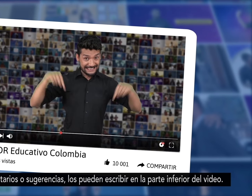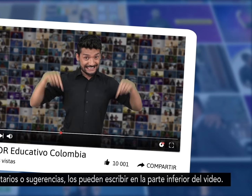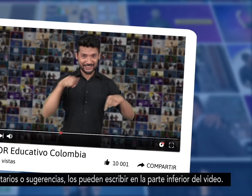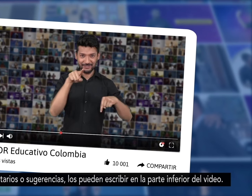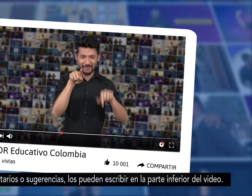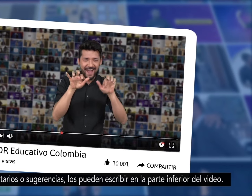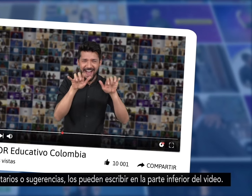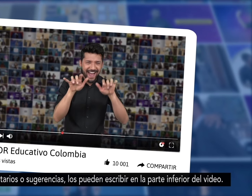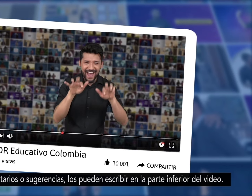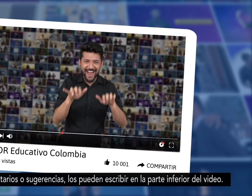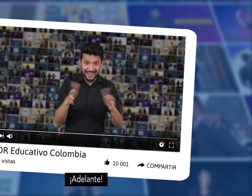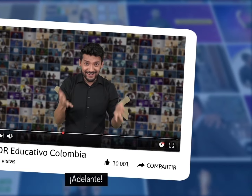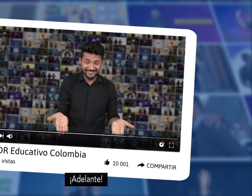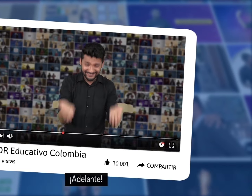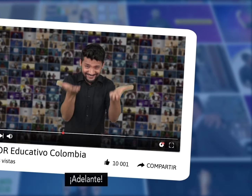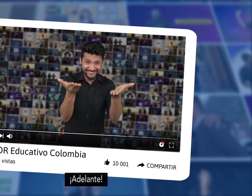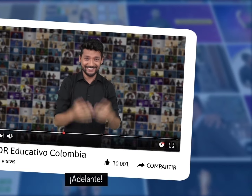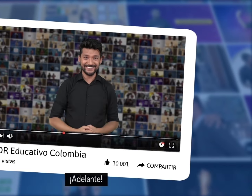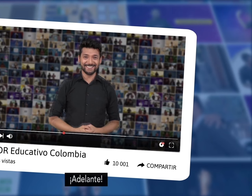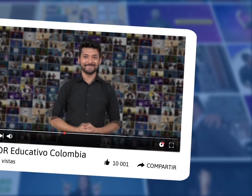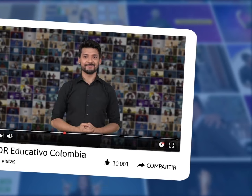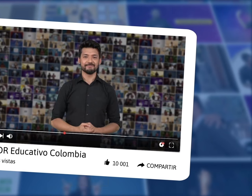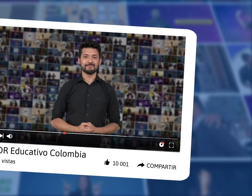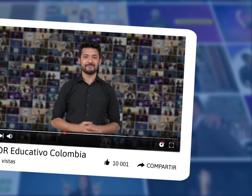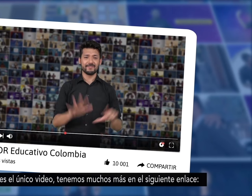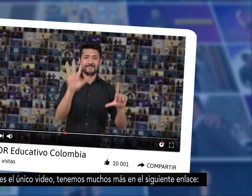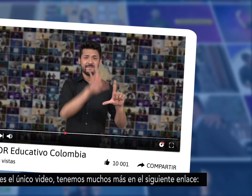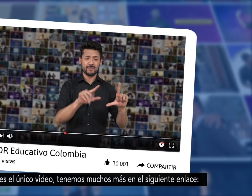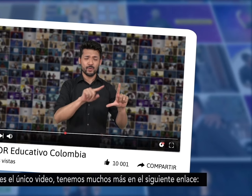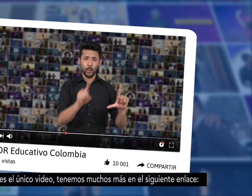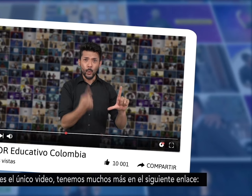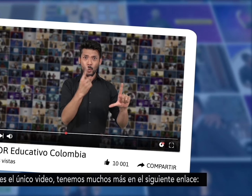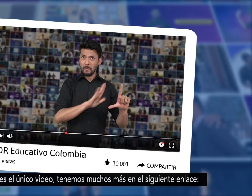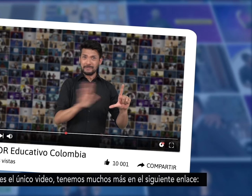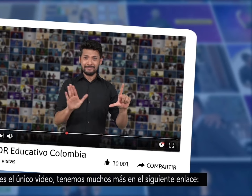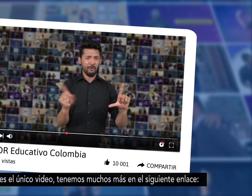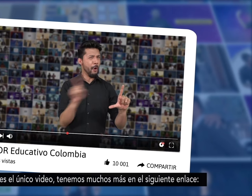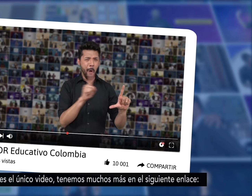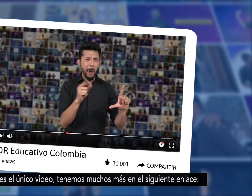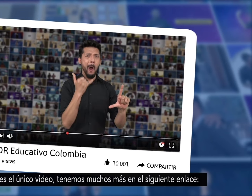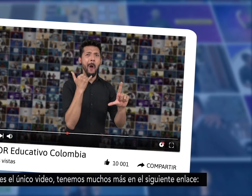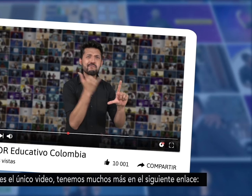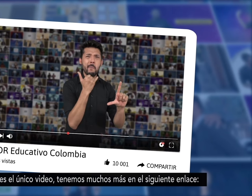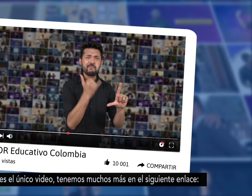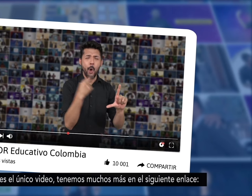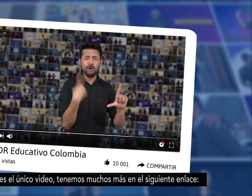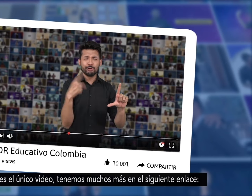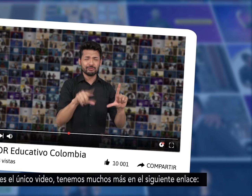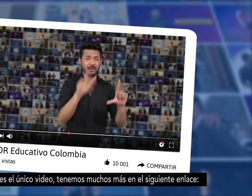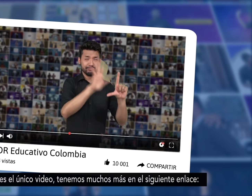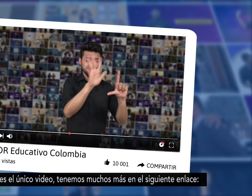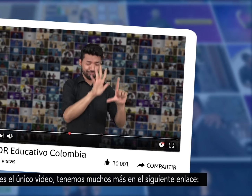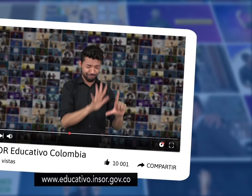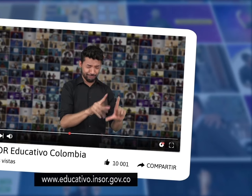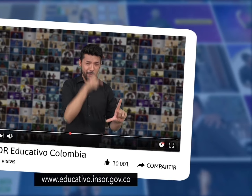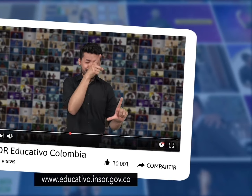video adelante este no es el único video tenemos muchos más en el siguiente enlace www